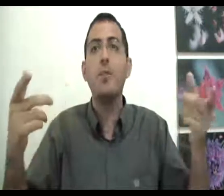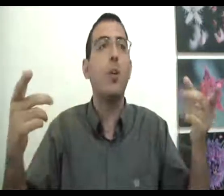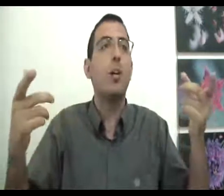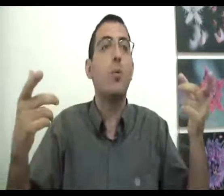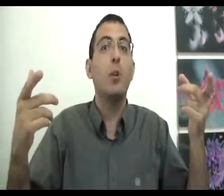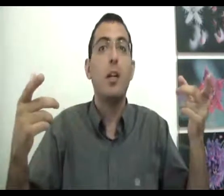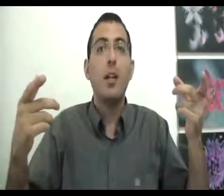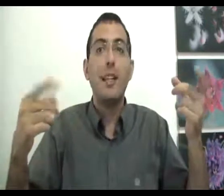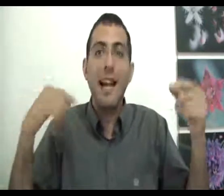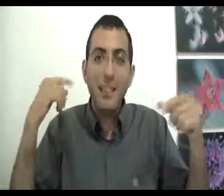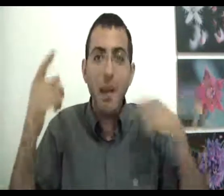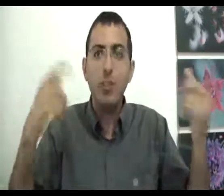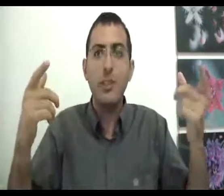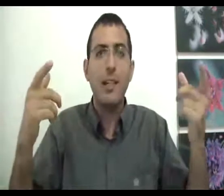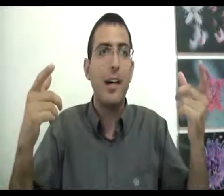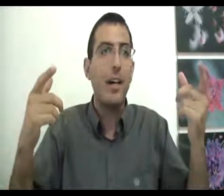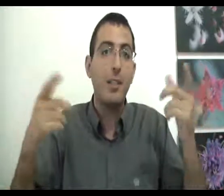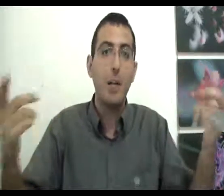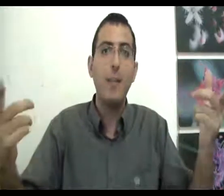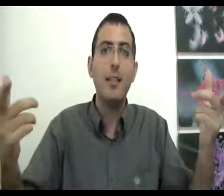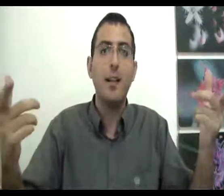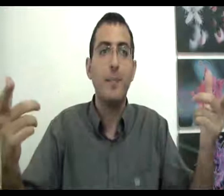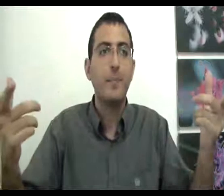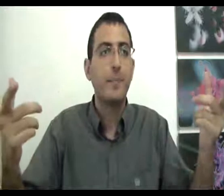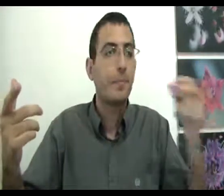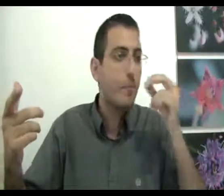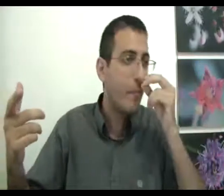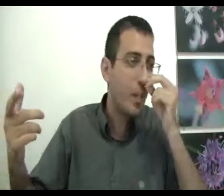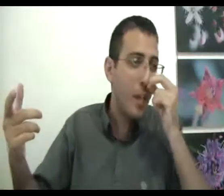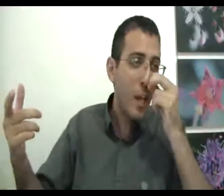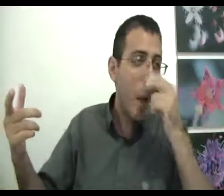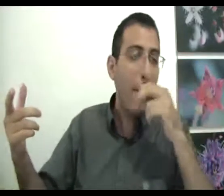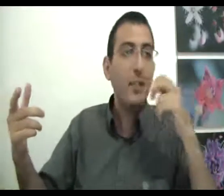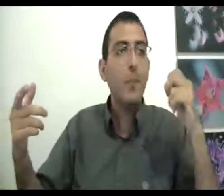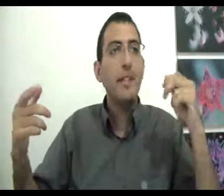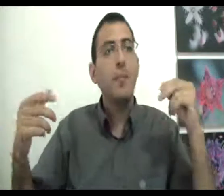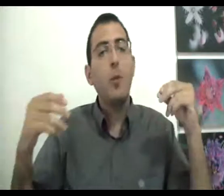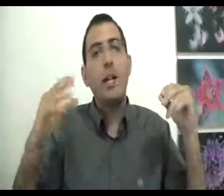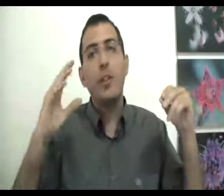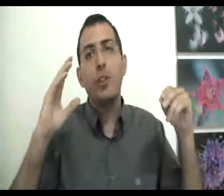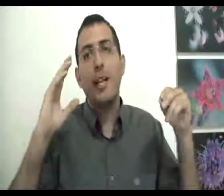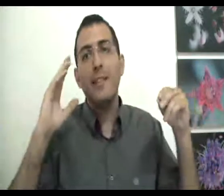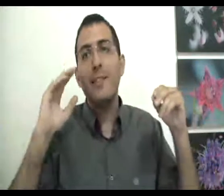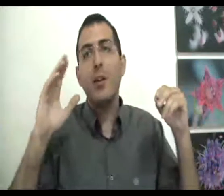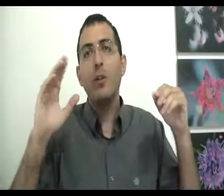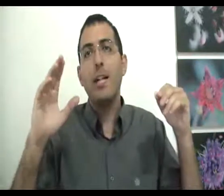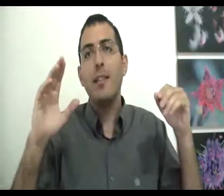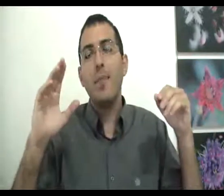שלא קרו כי היה נדמה לו שזה קרה אבל זה לא באמת קרה מה שאני בעצם בא לומר שהזיכרון של האדם